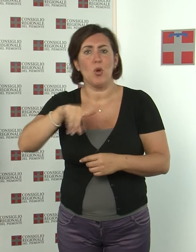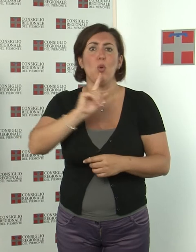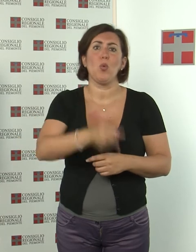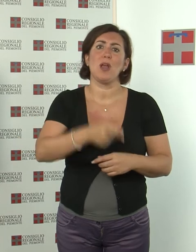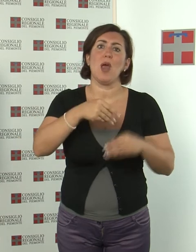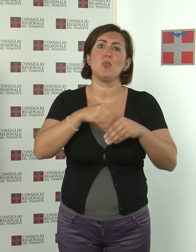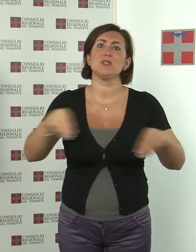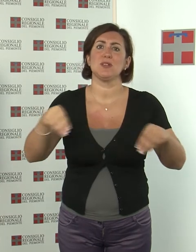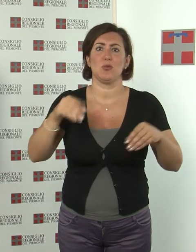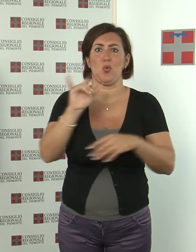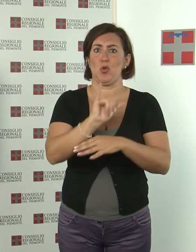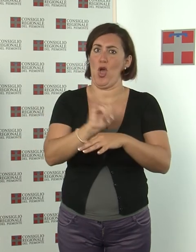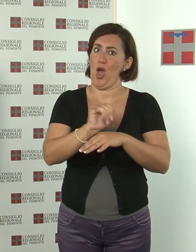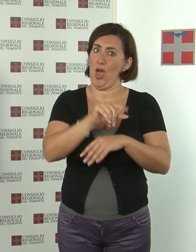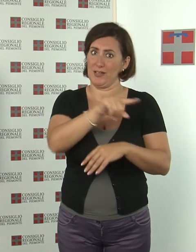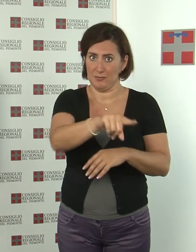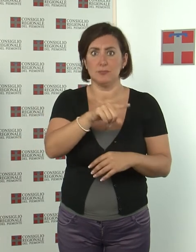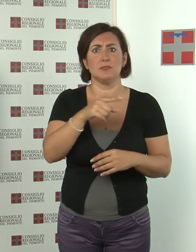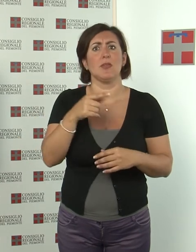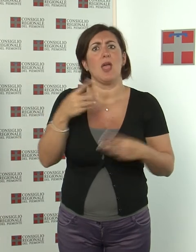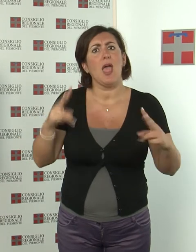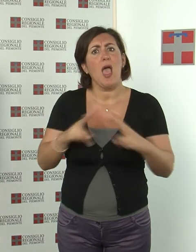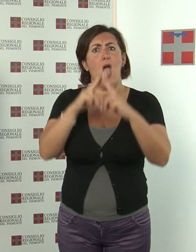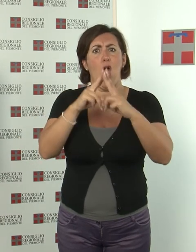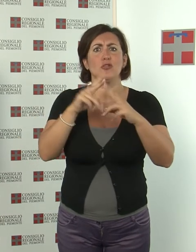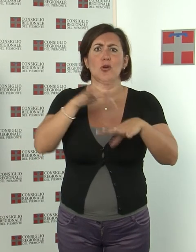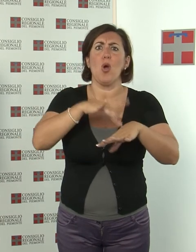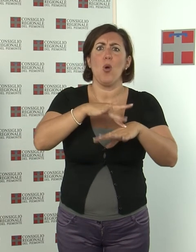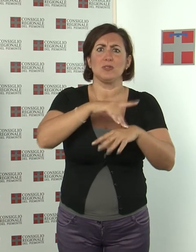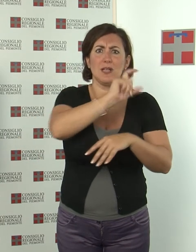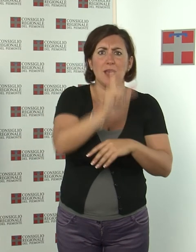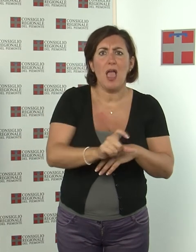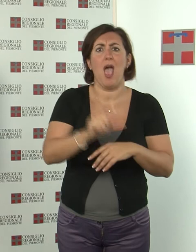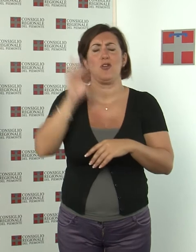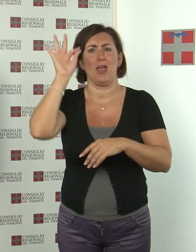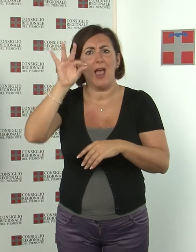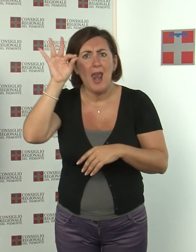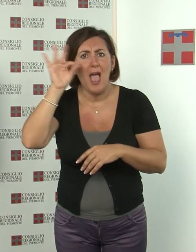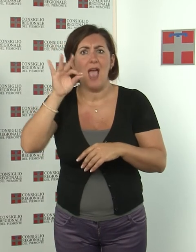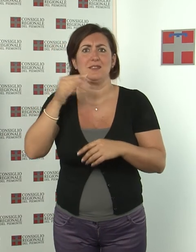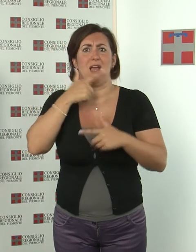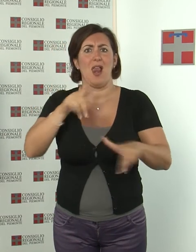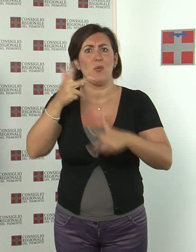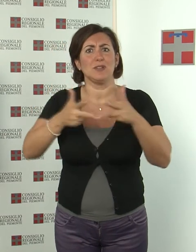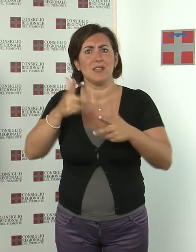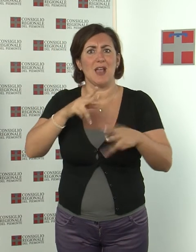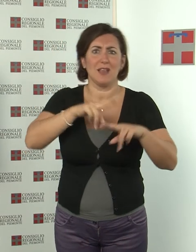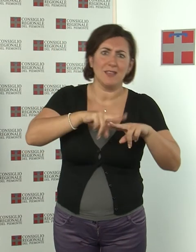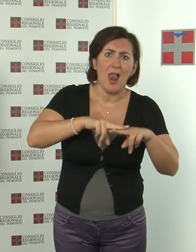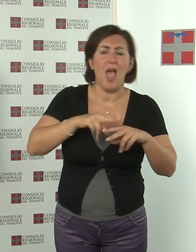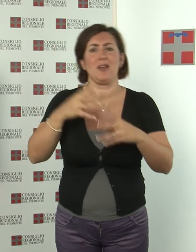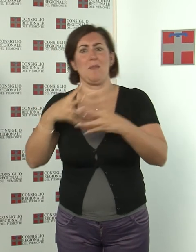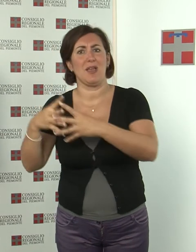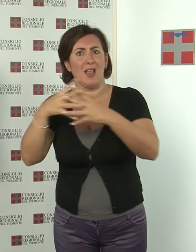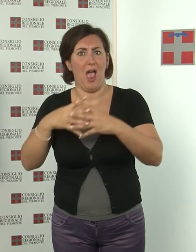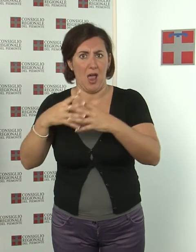svolto in italiano, inglese, lingua dei segni italiana e americana, erano presenti anche i consiglieri regionali Mario Carossa e